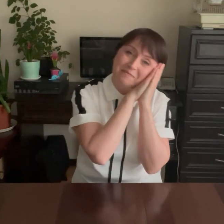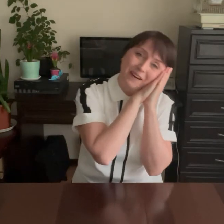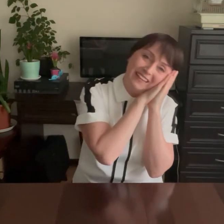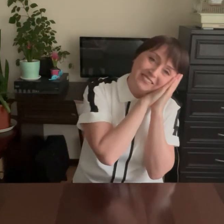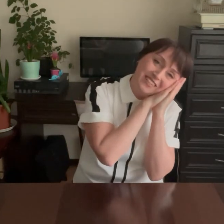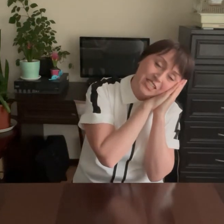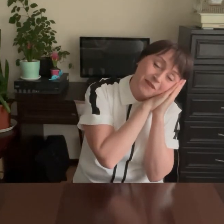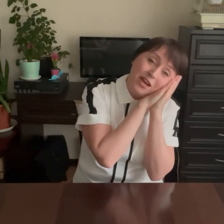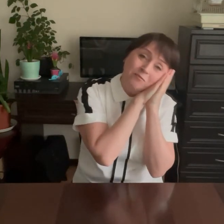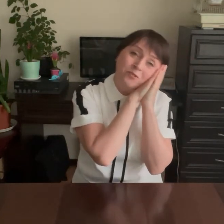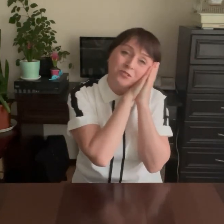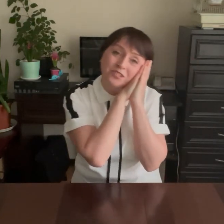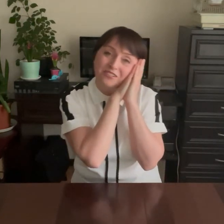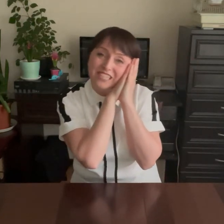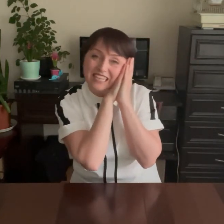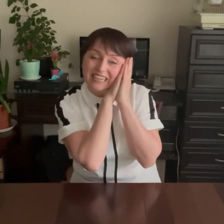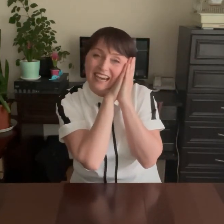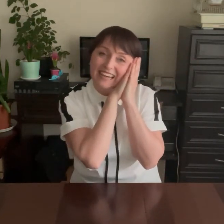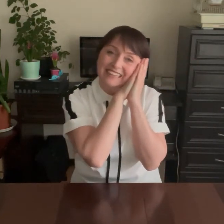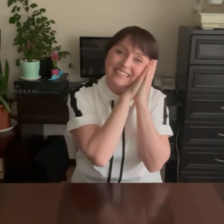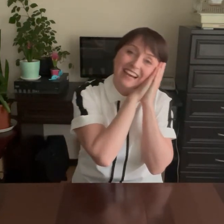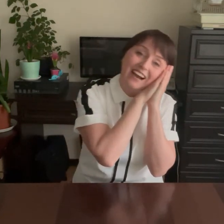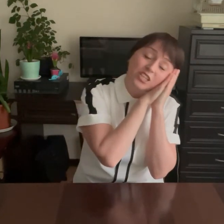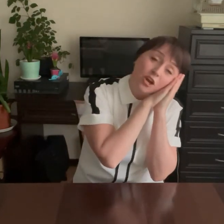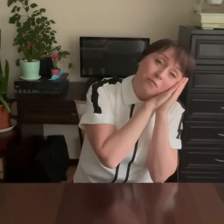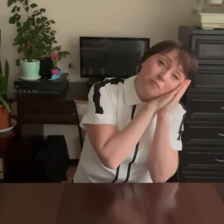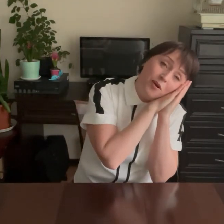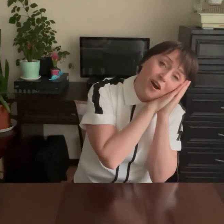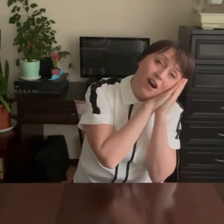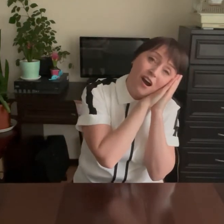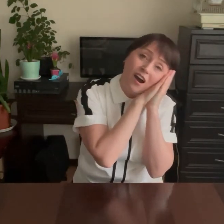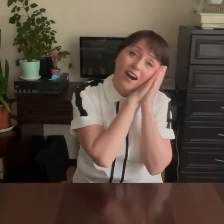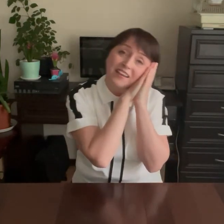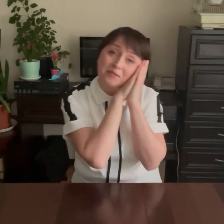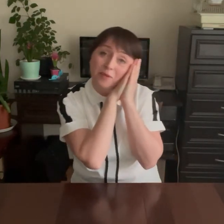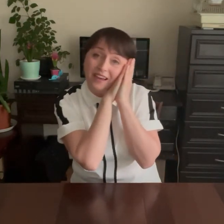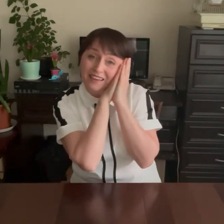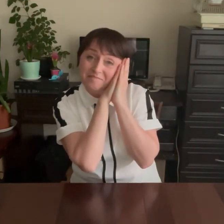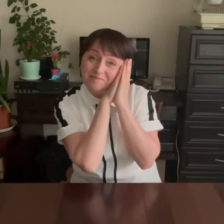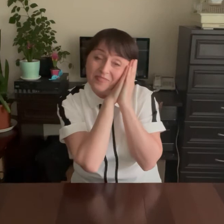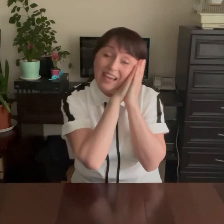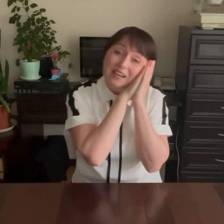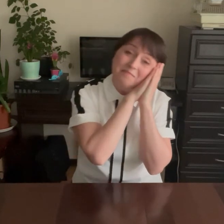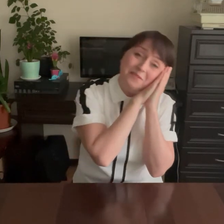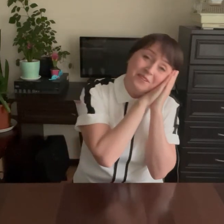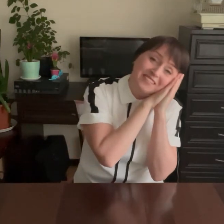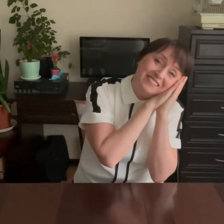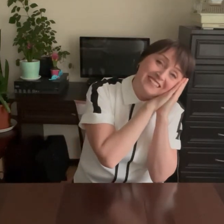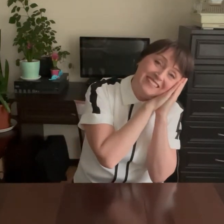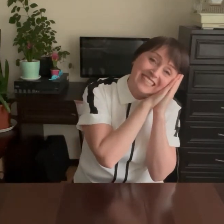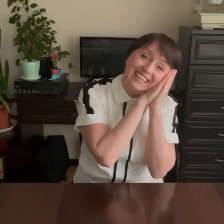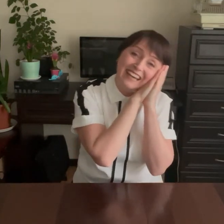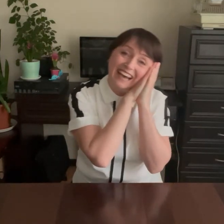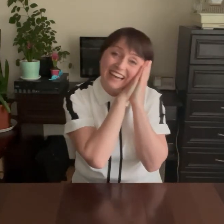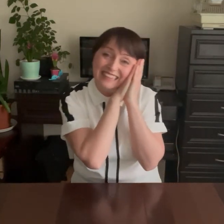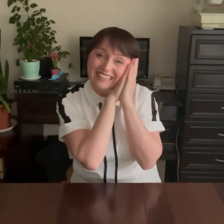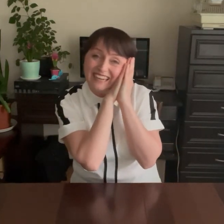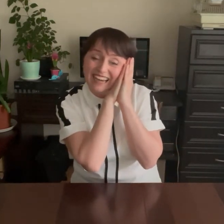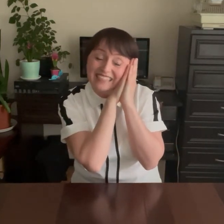положим! Будут ручки отдыхать! Бай-бай! Будут ручки отдыхать!